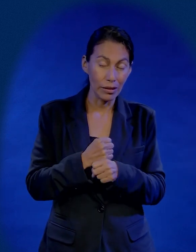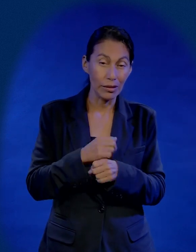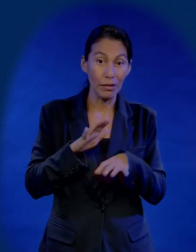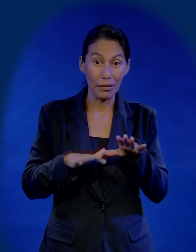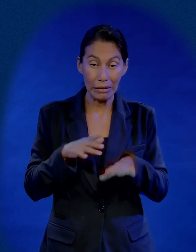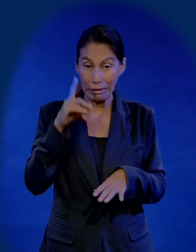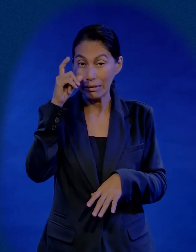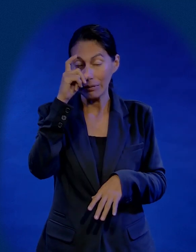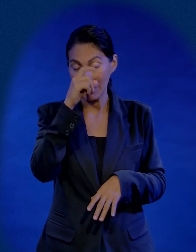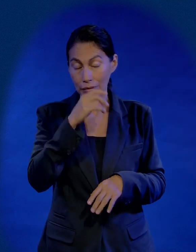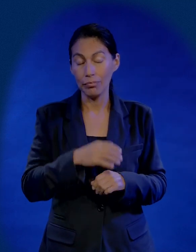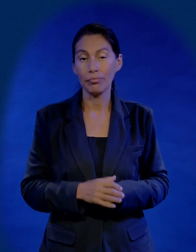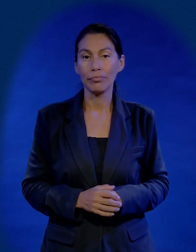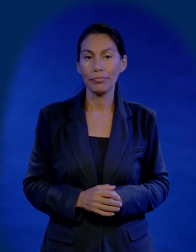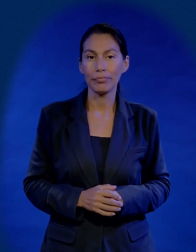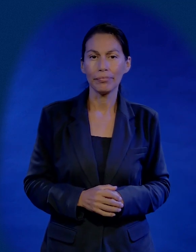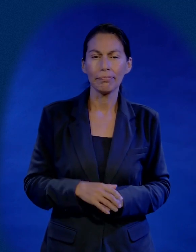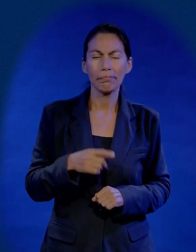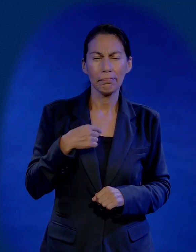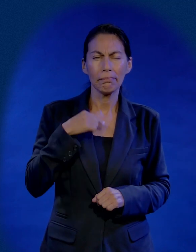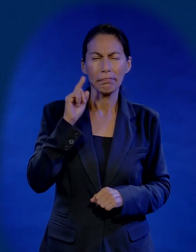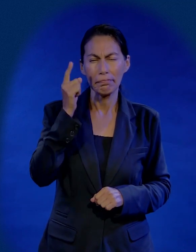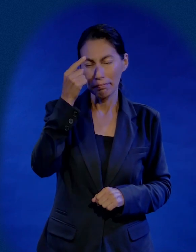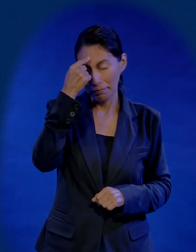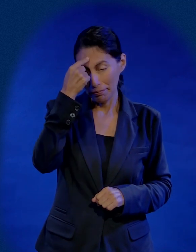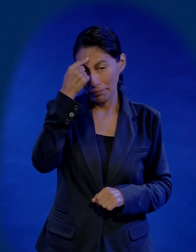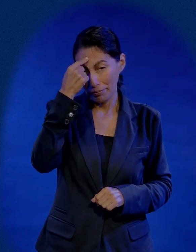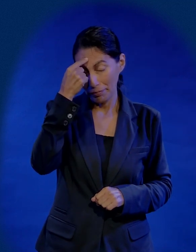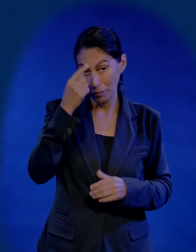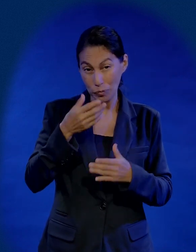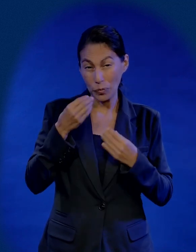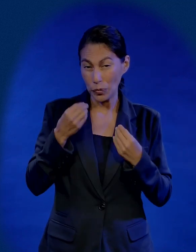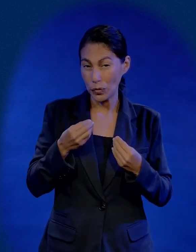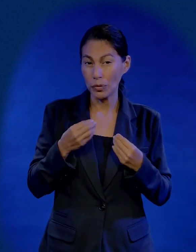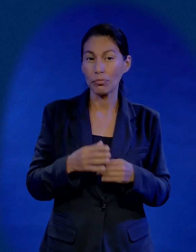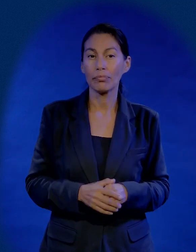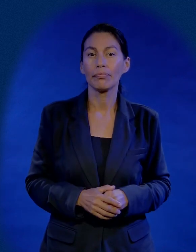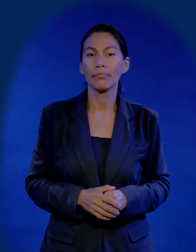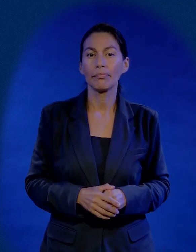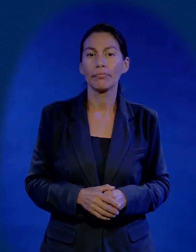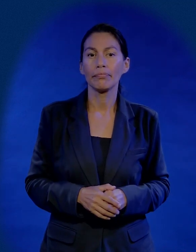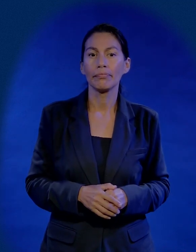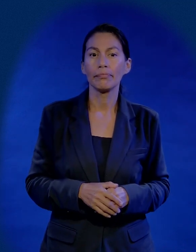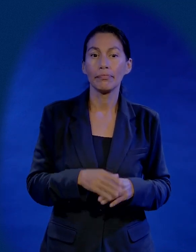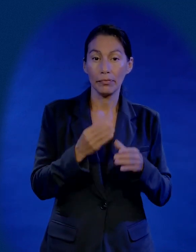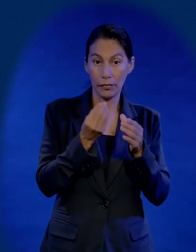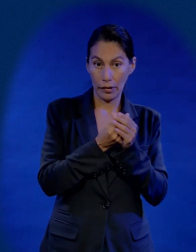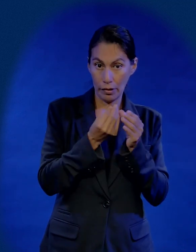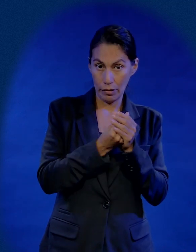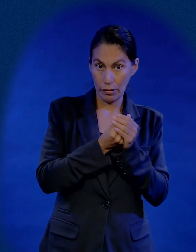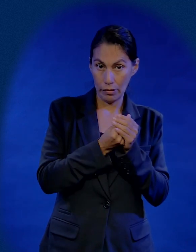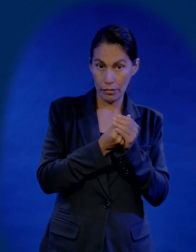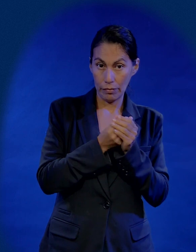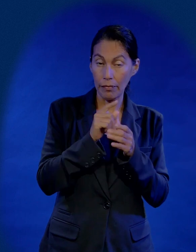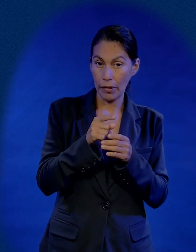difíciles. Y recuerdo mucho, mucho en una clase que nos tocaba el tema de la